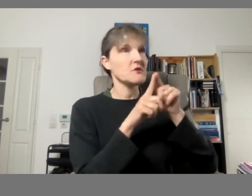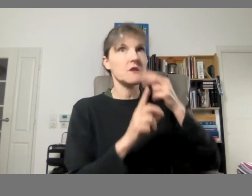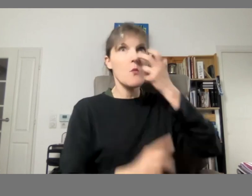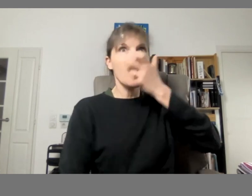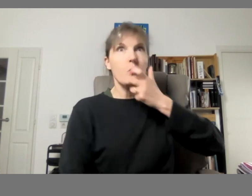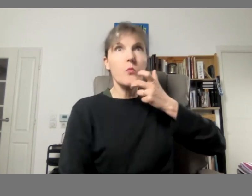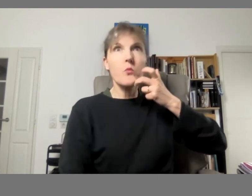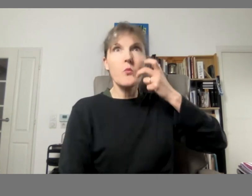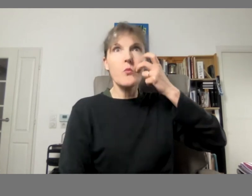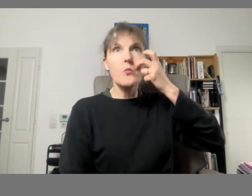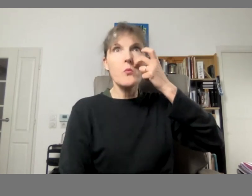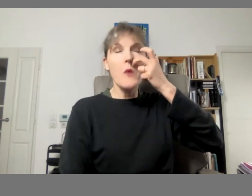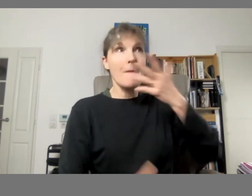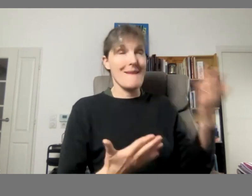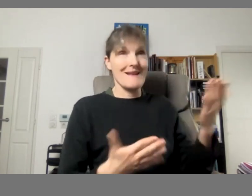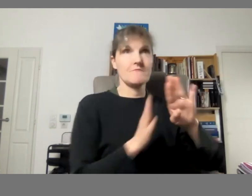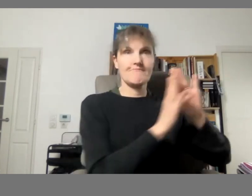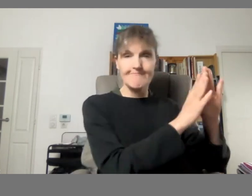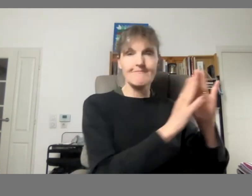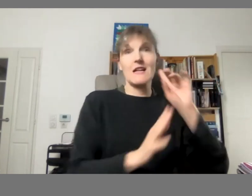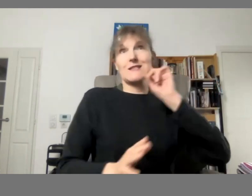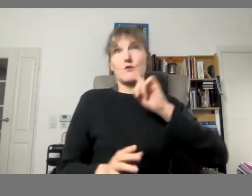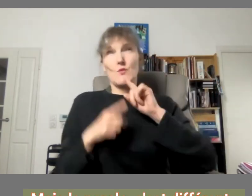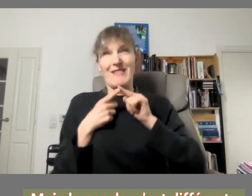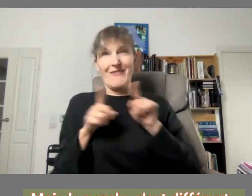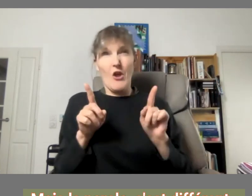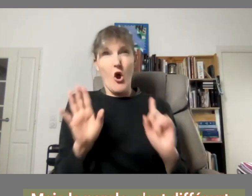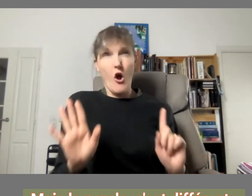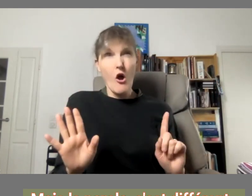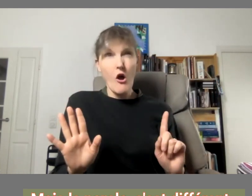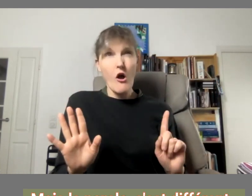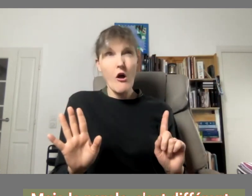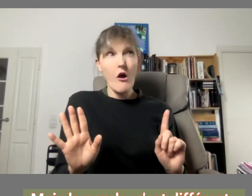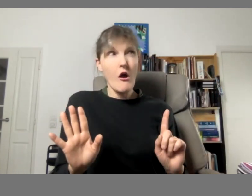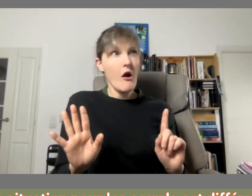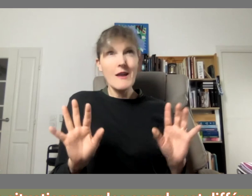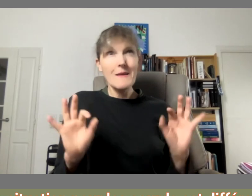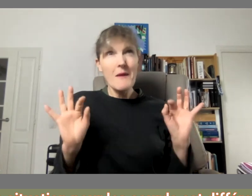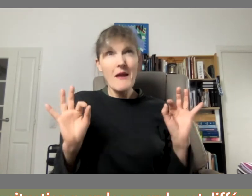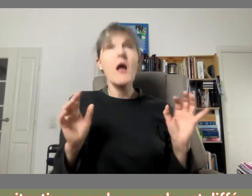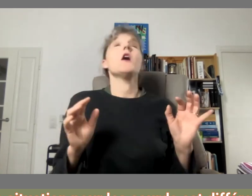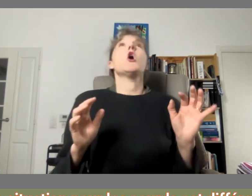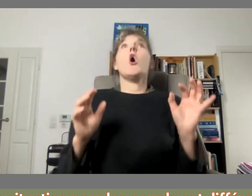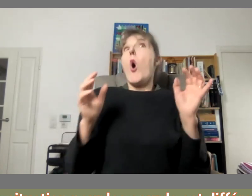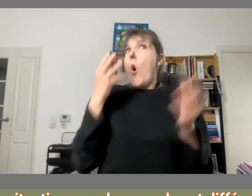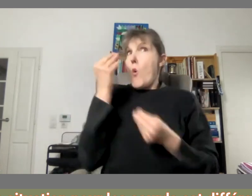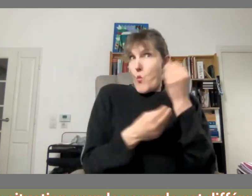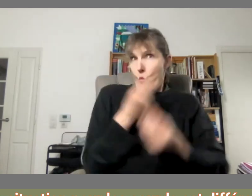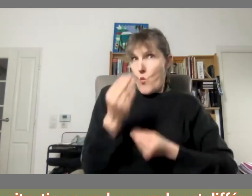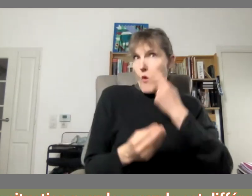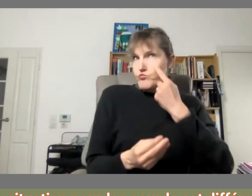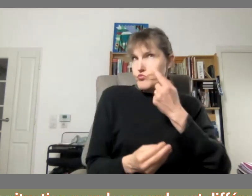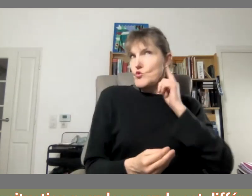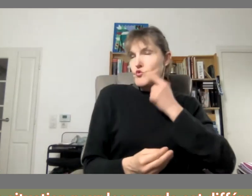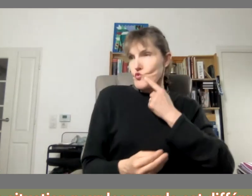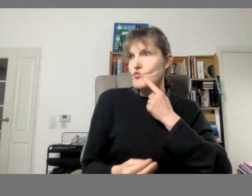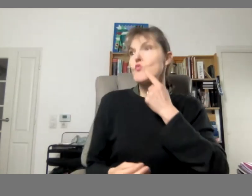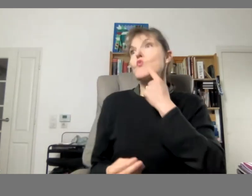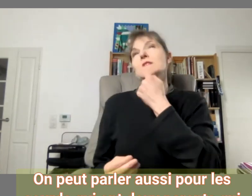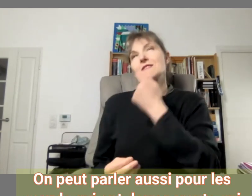et puis mais ils la parlent c'est différent là on parle de la situation pour les sourds est différente on peut